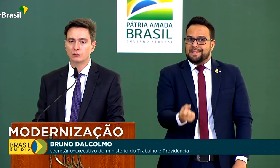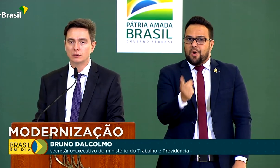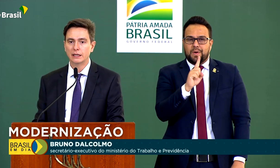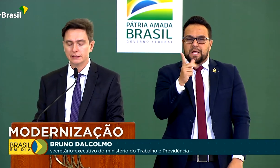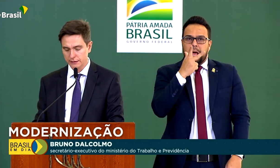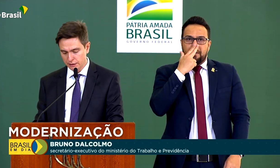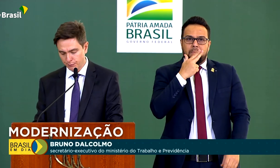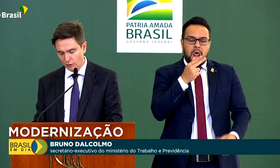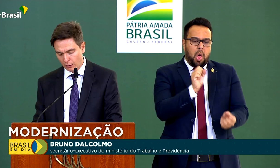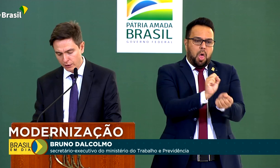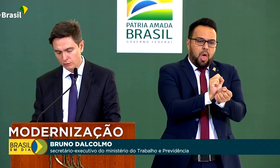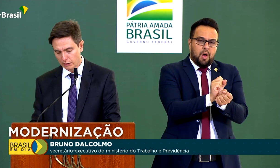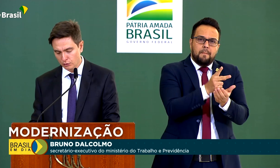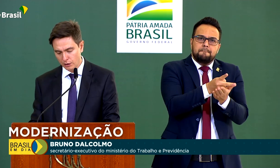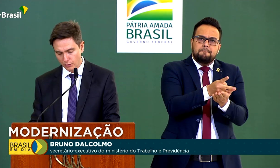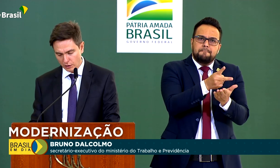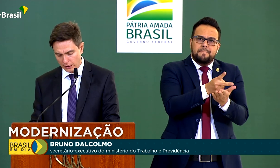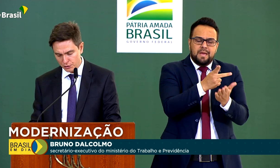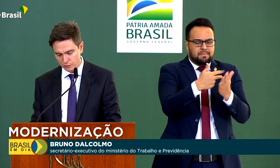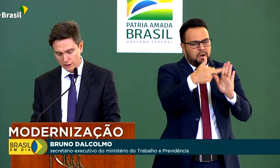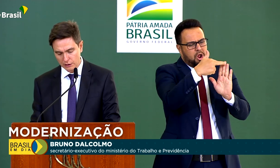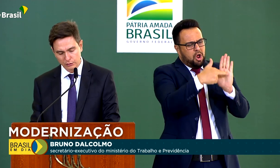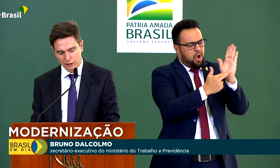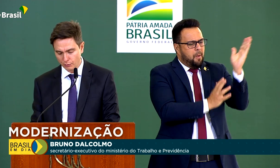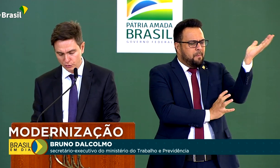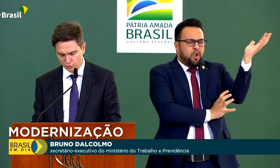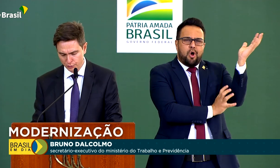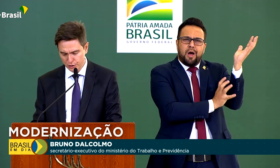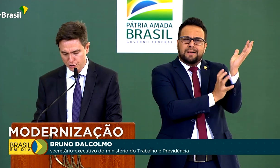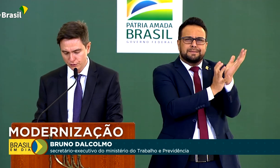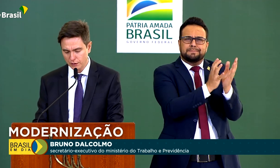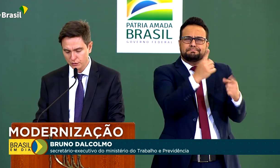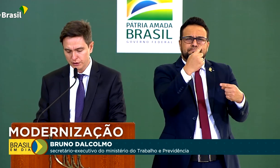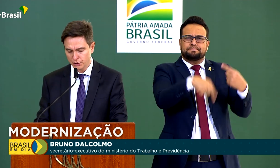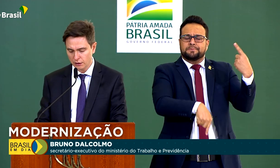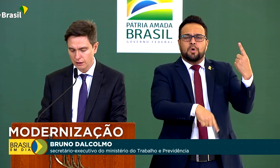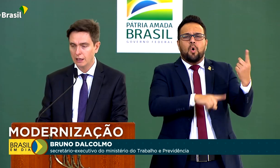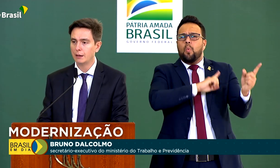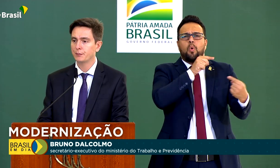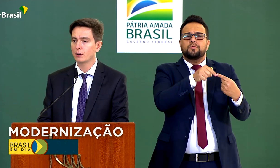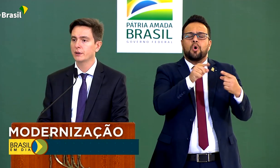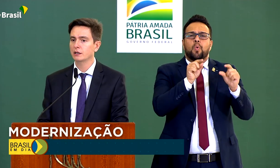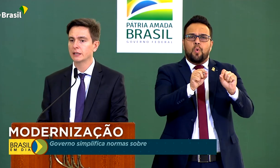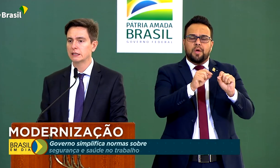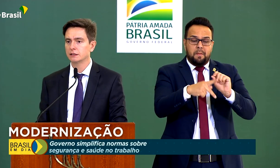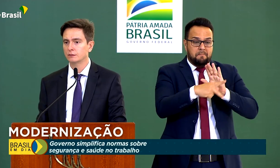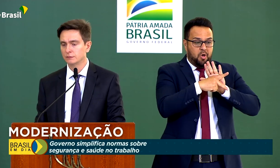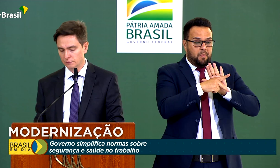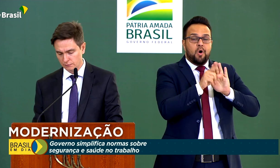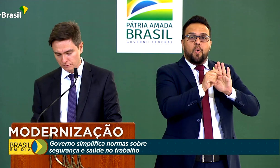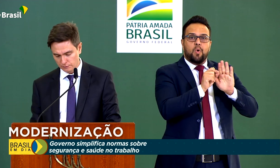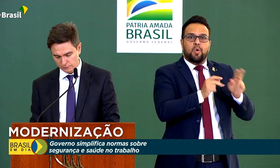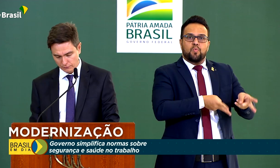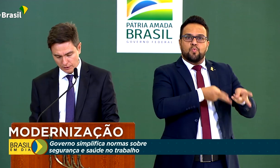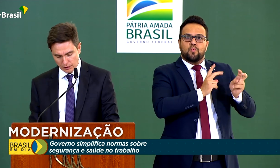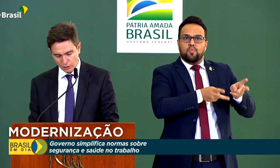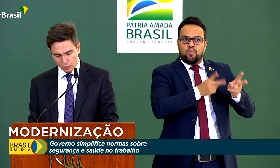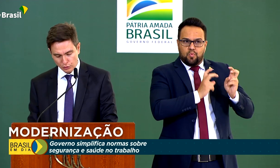ficar amarrado a esse cipoal regulatório e burocrático que não tem outro objetivo, que não seja a própria alimentação.